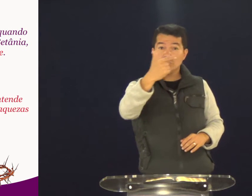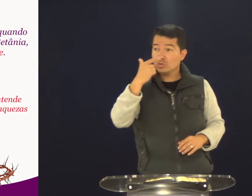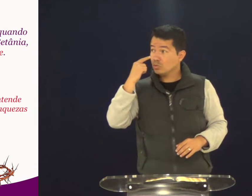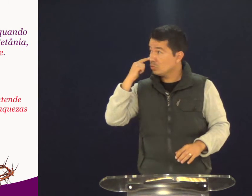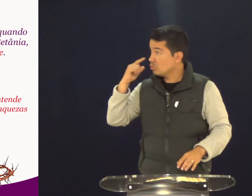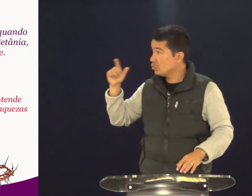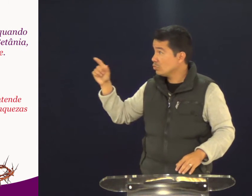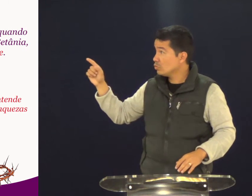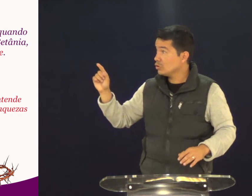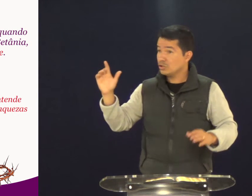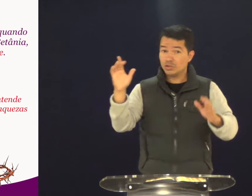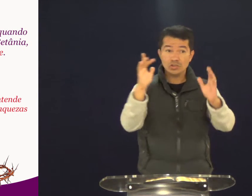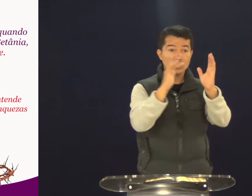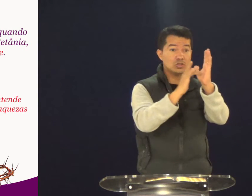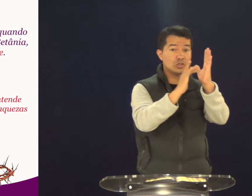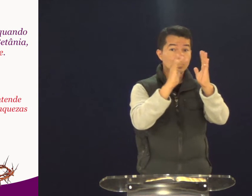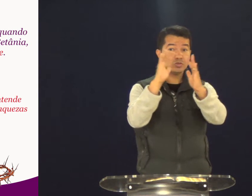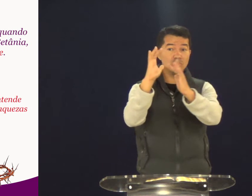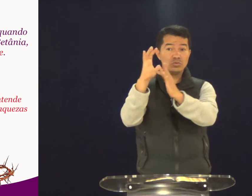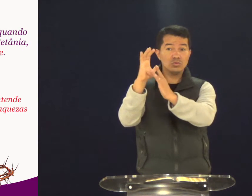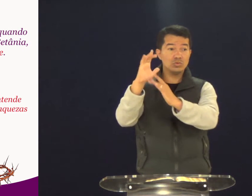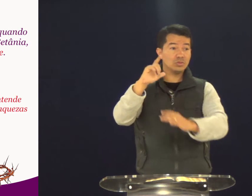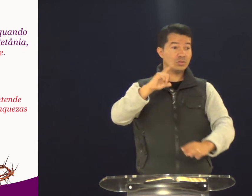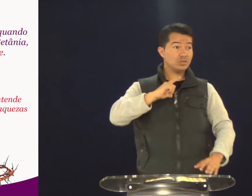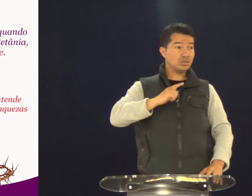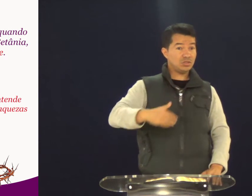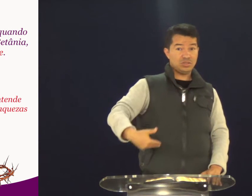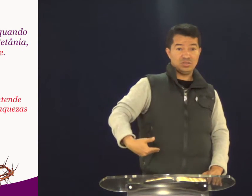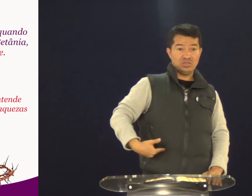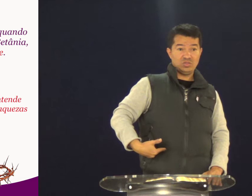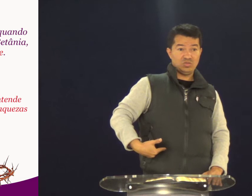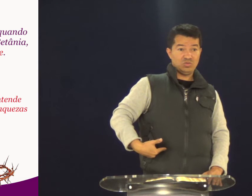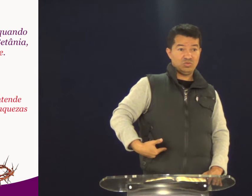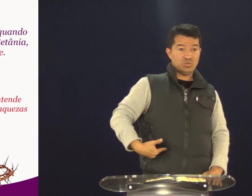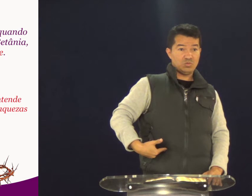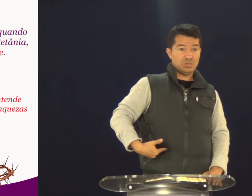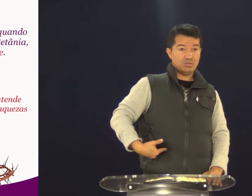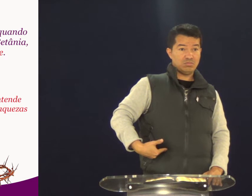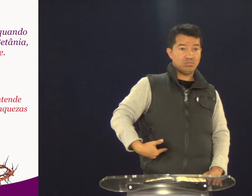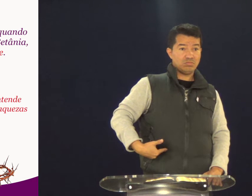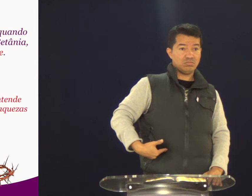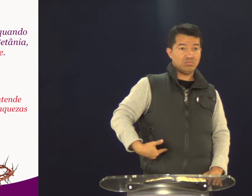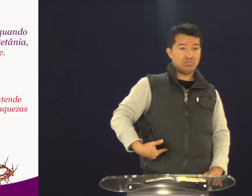No versículo 12, diz o quê? No dia seguinte, Jesus estava